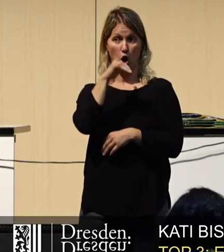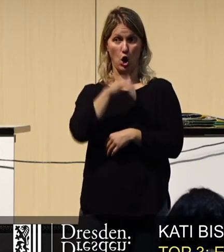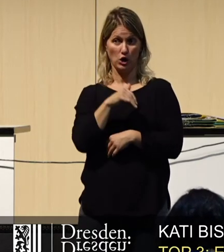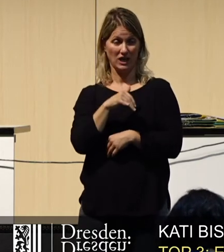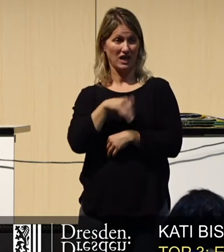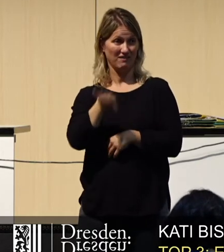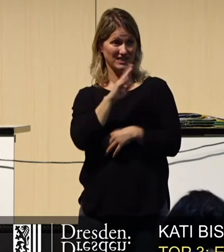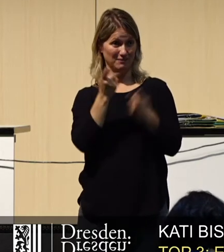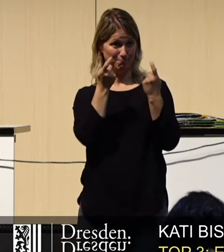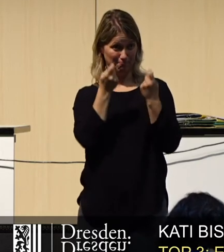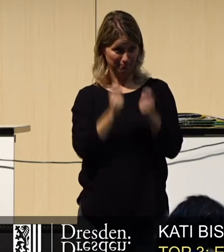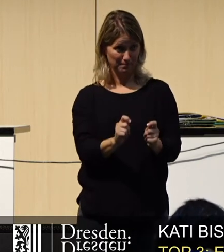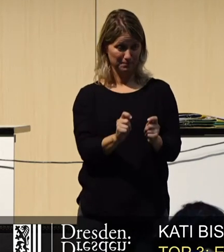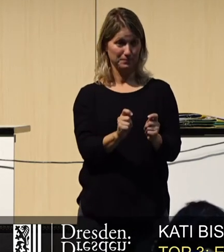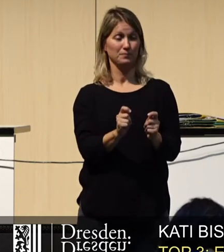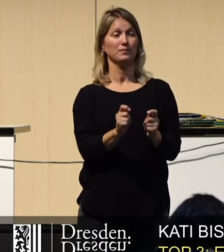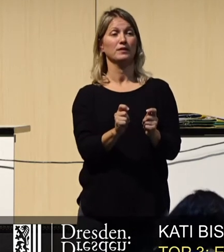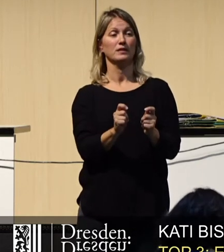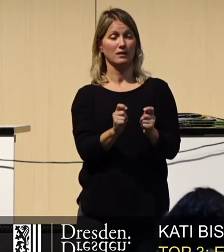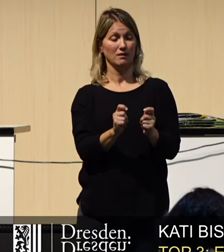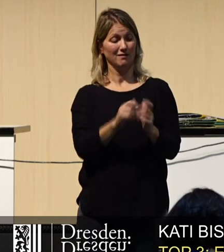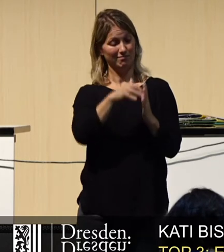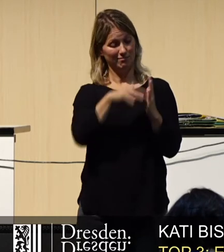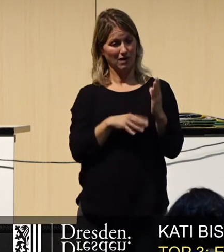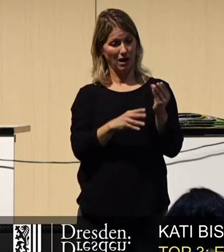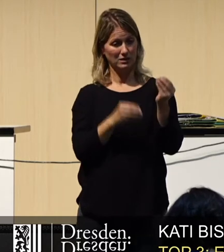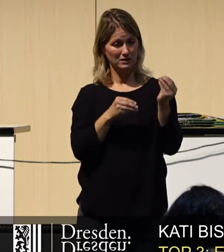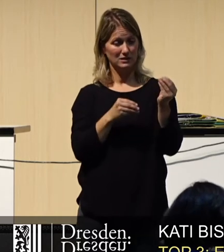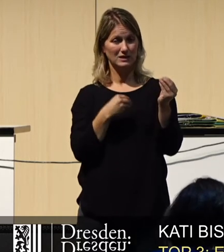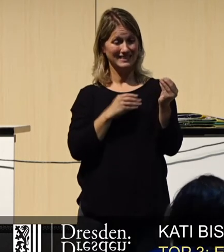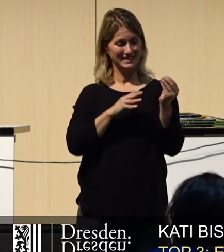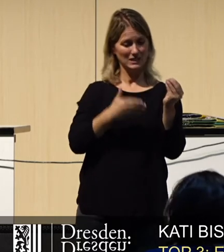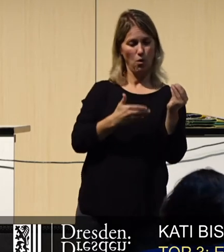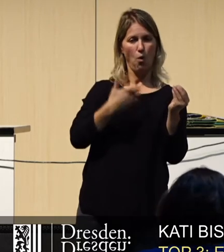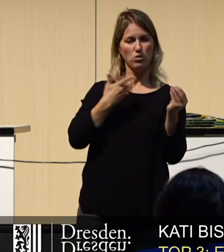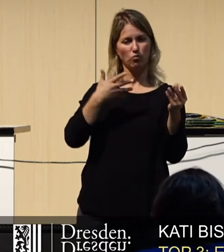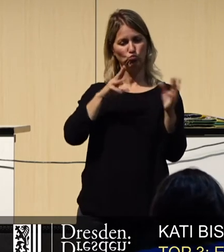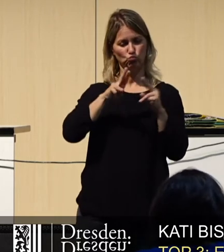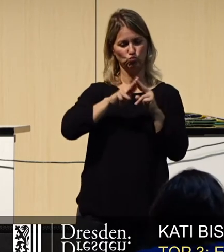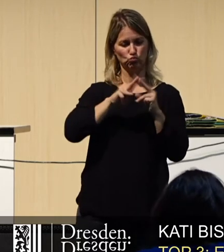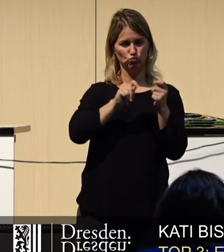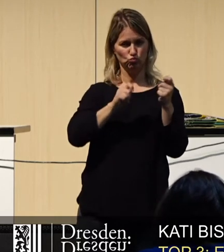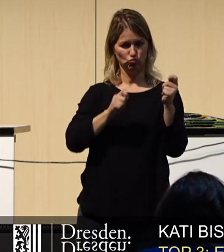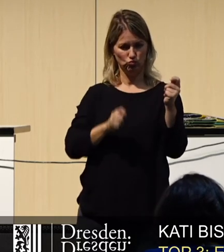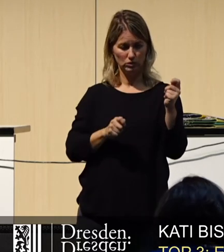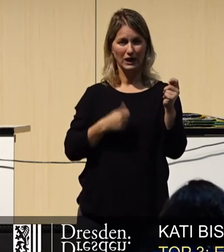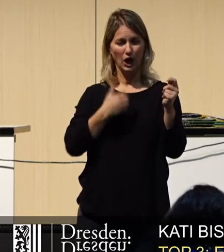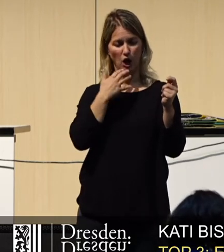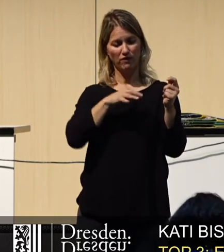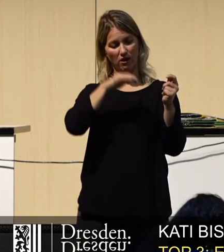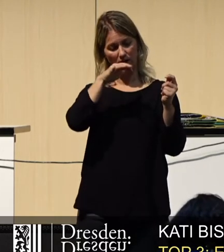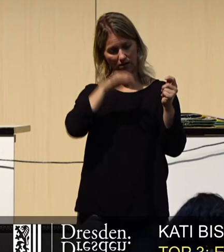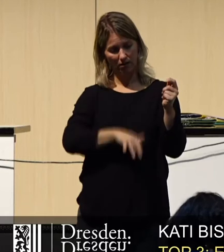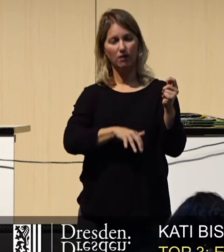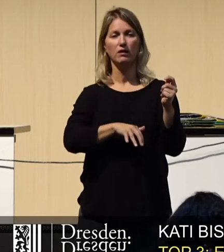Beslusstext, der ist so oder in ähnlicher Weise in einer großen